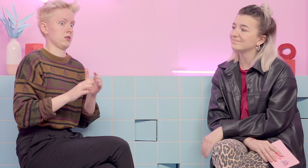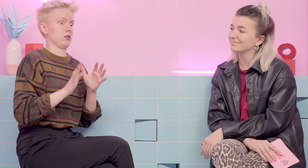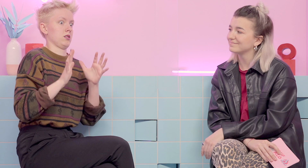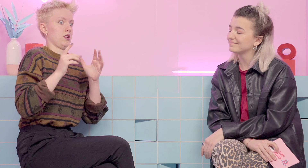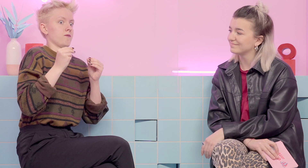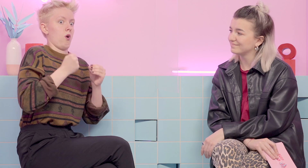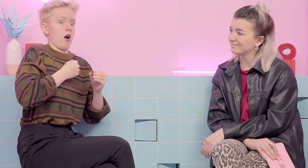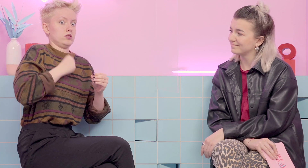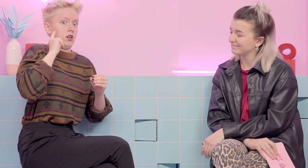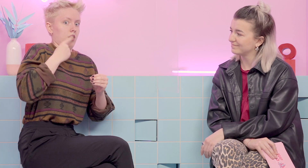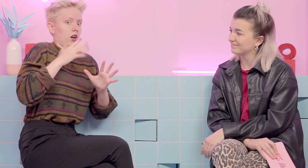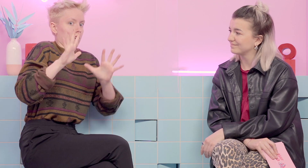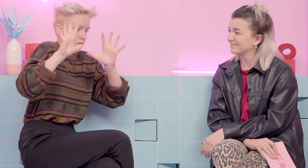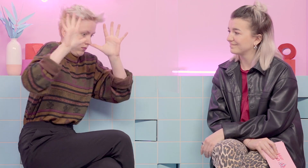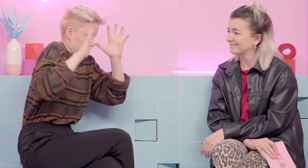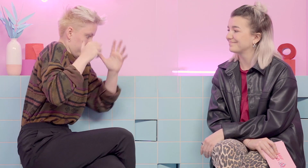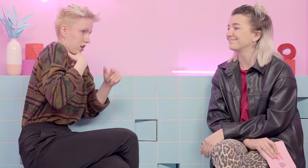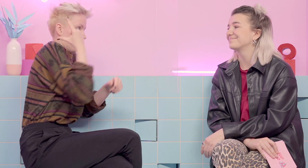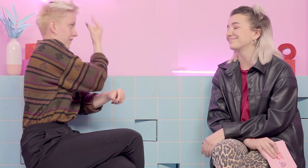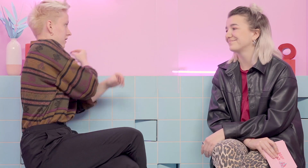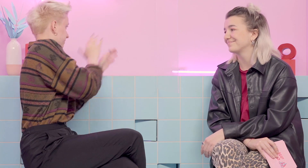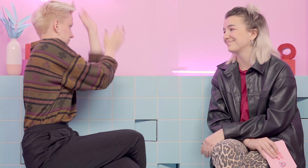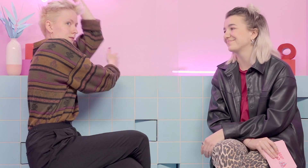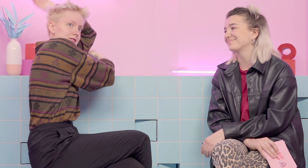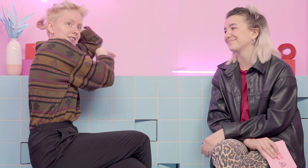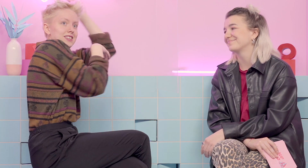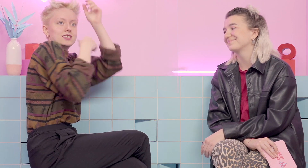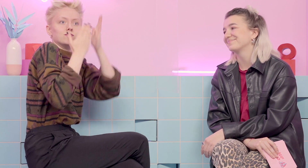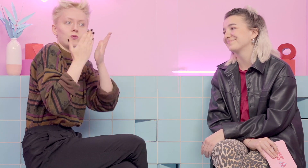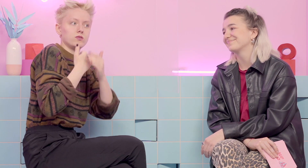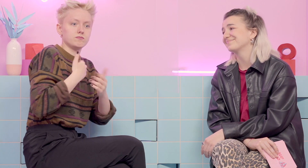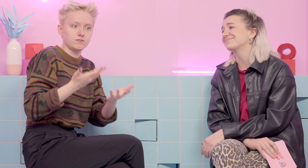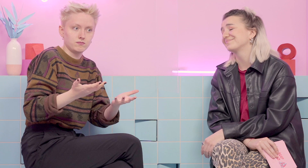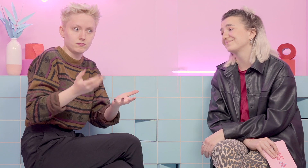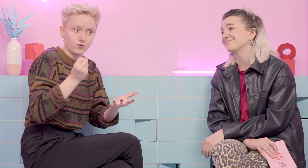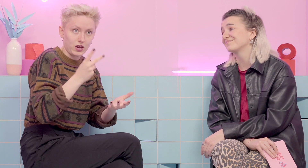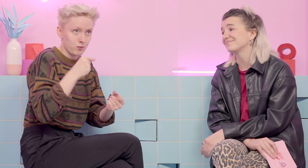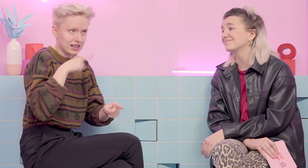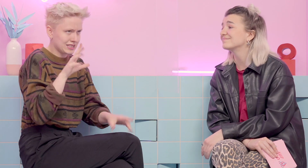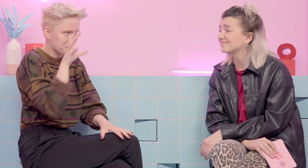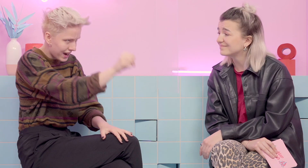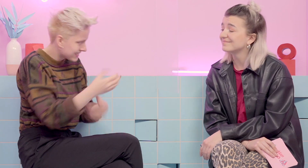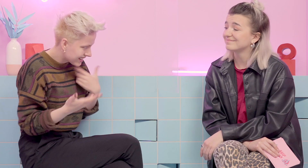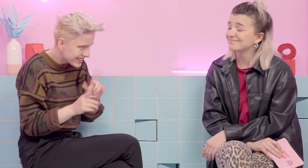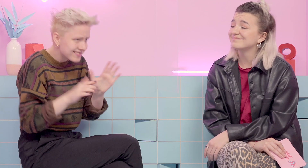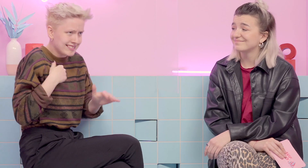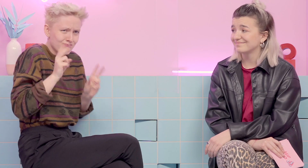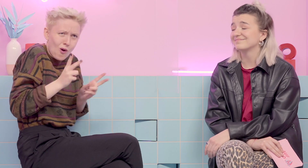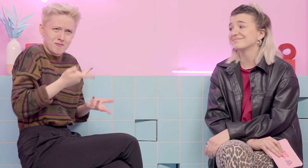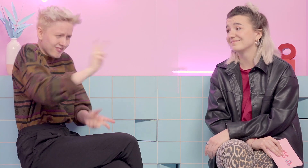Und da kommt dann so, oh krass, die ist taub, ich muss weg, viel zu krass. Und ich denke mir, hey, okay, ich weiß nicht, ich bin halt auch nur ein normaler